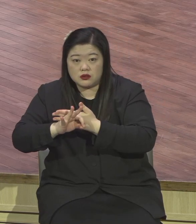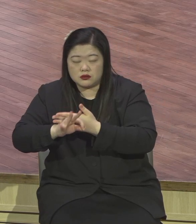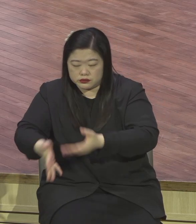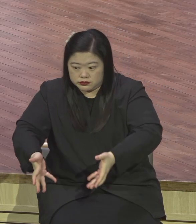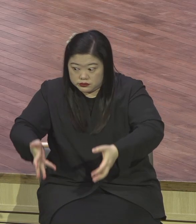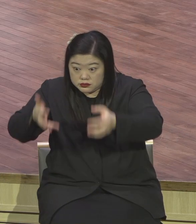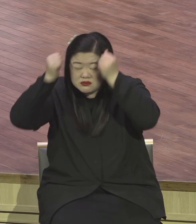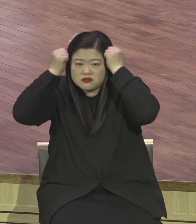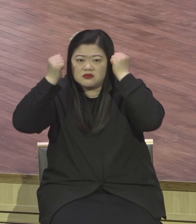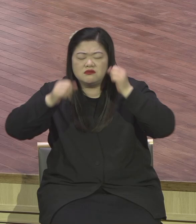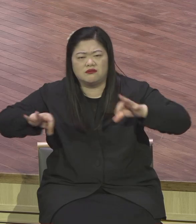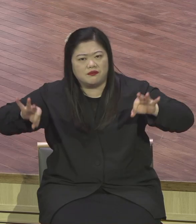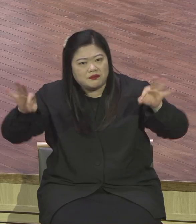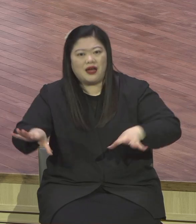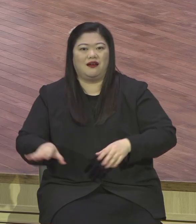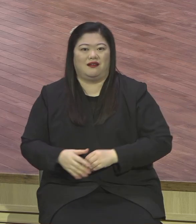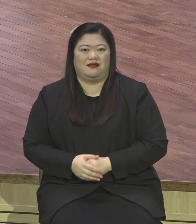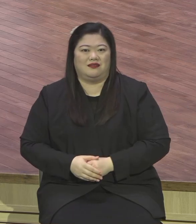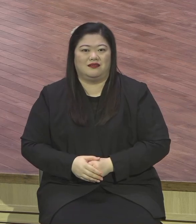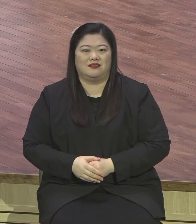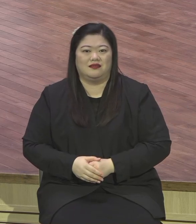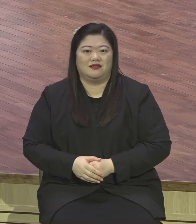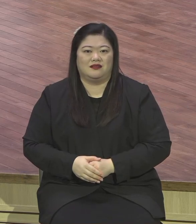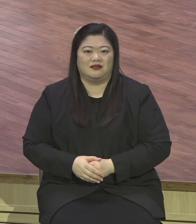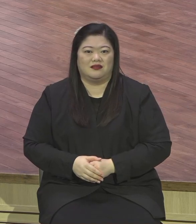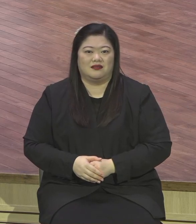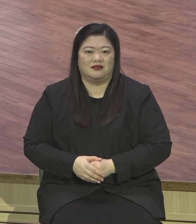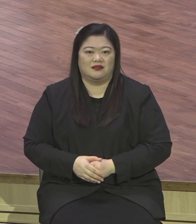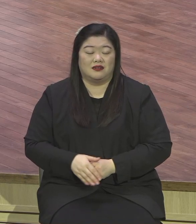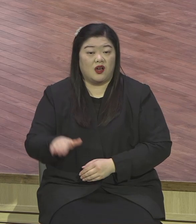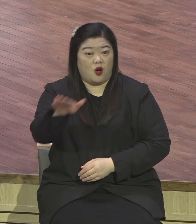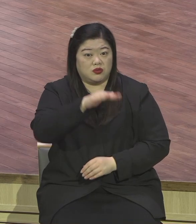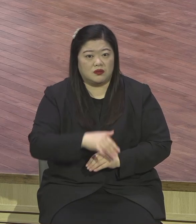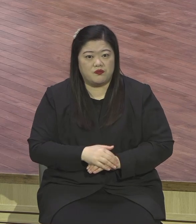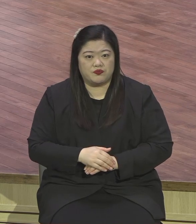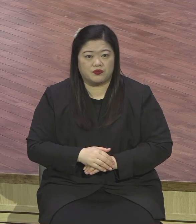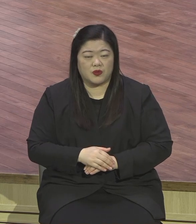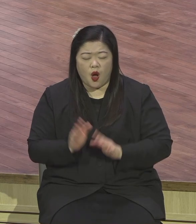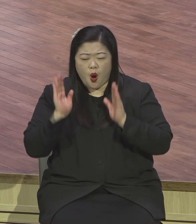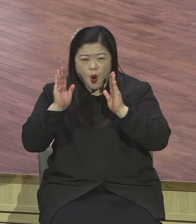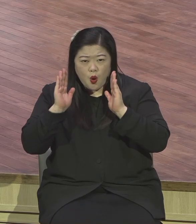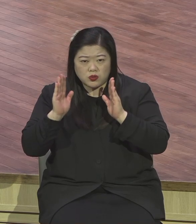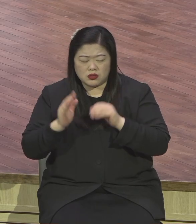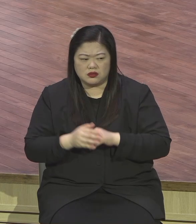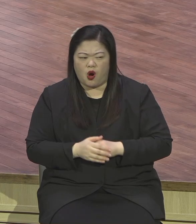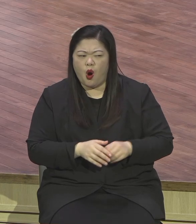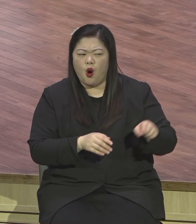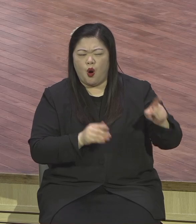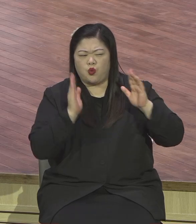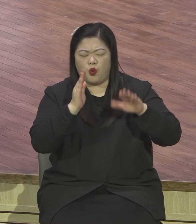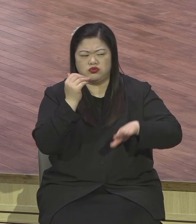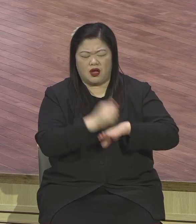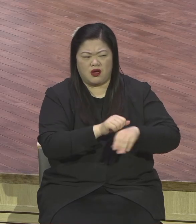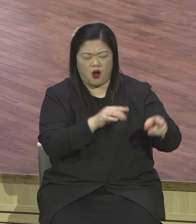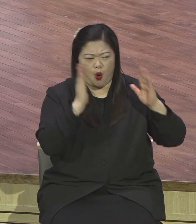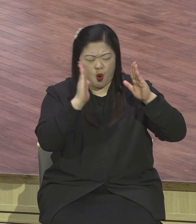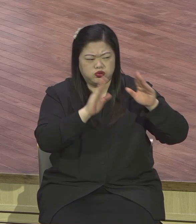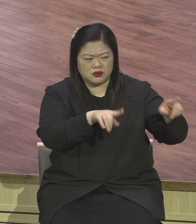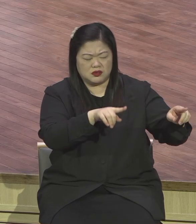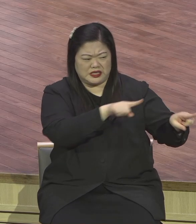절대 포기하면 안 돼. 절대 비교하지 마세요. 예수하면 아예 공부 1등 한다고 부러워하지 마세요. 전두